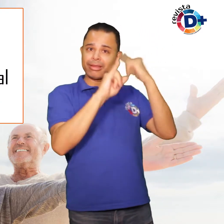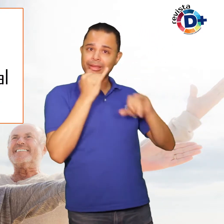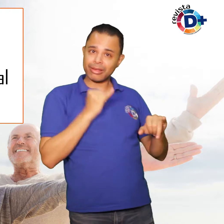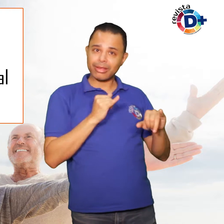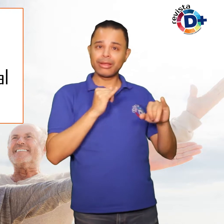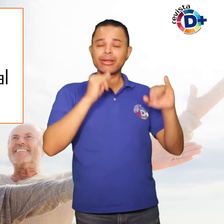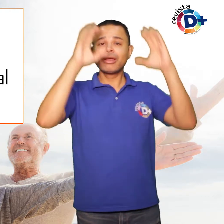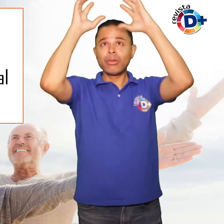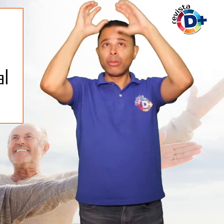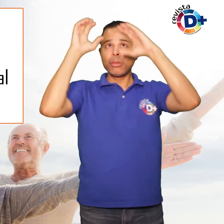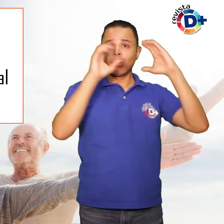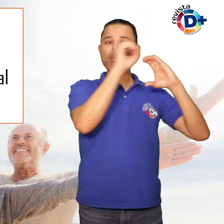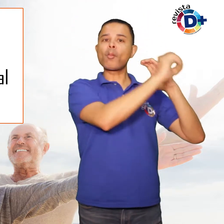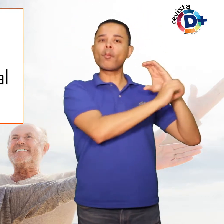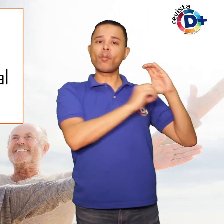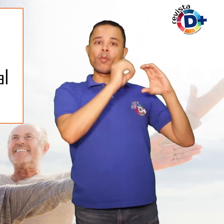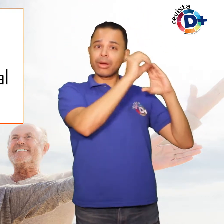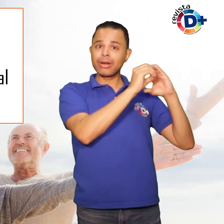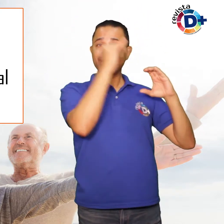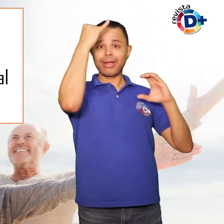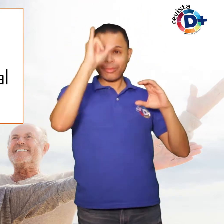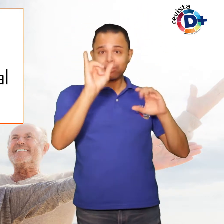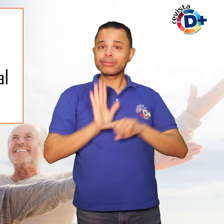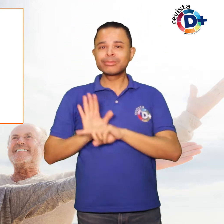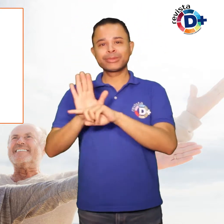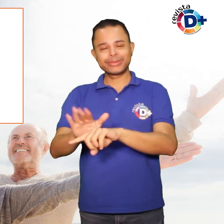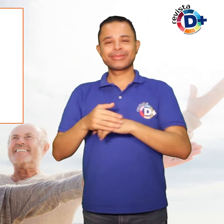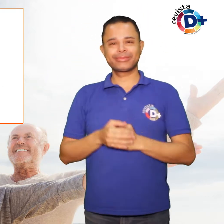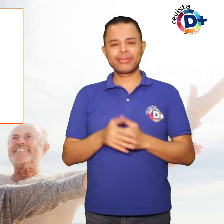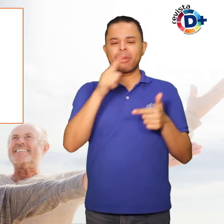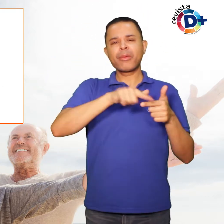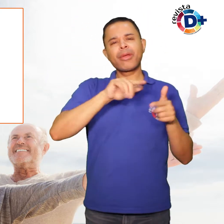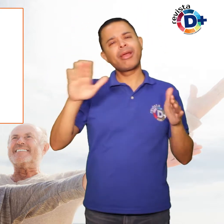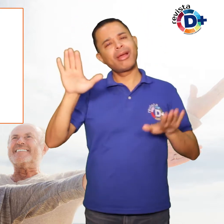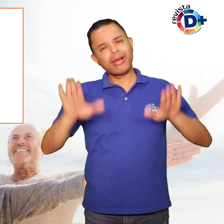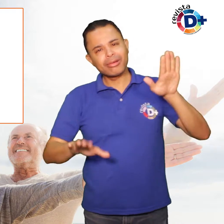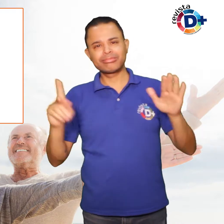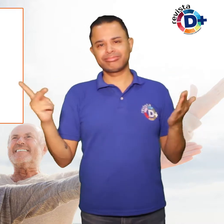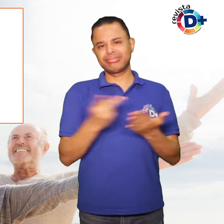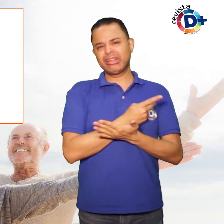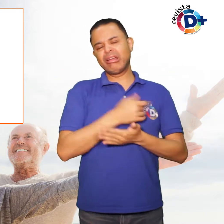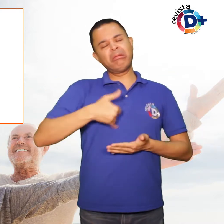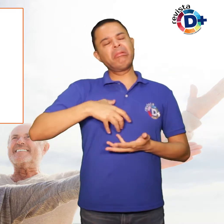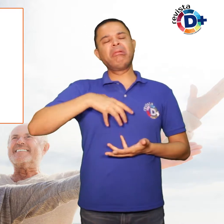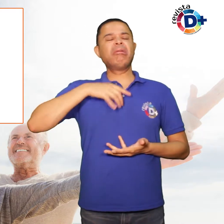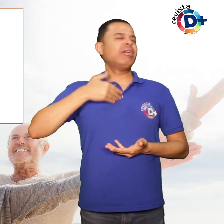frontotemporal. O problema é que muitas pessoas ainda acreditam que, a partir de certa idade,